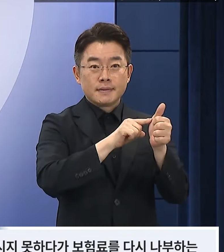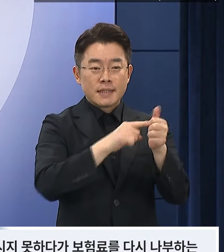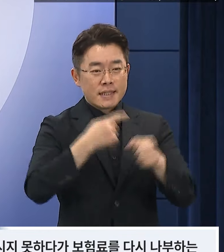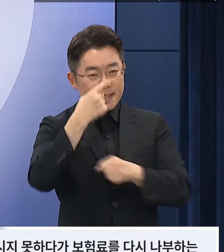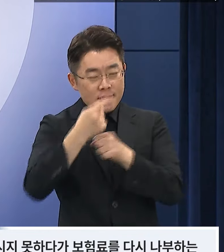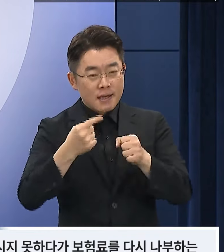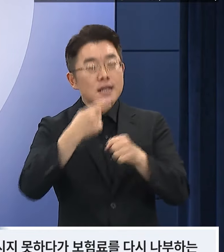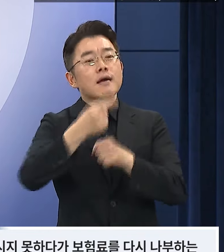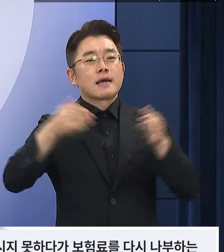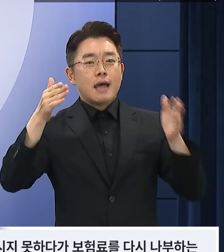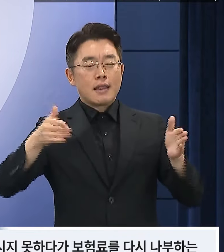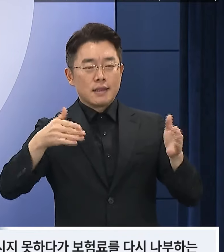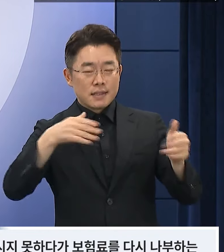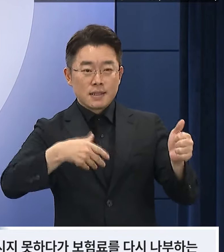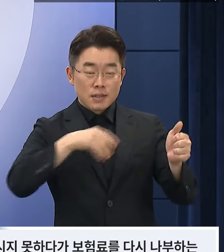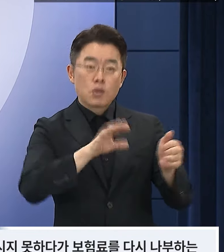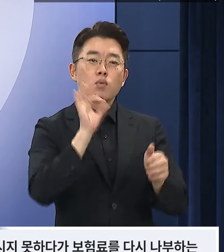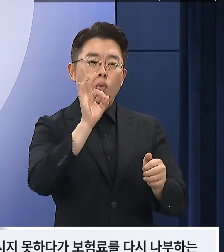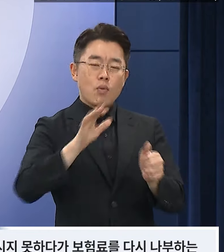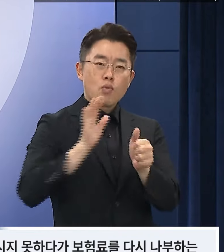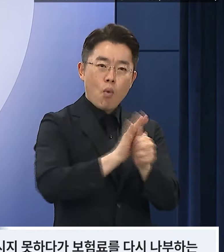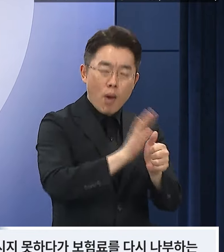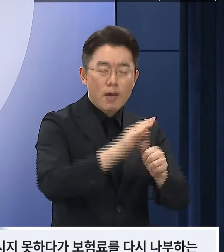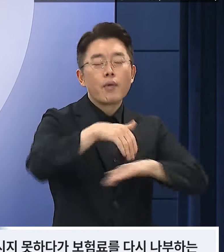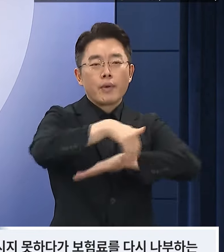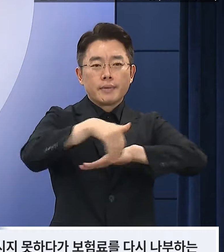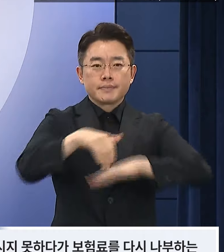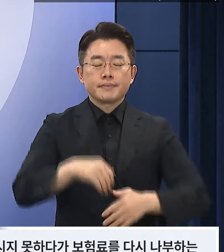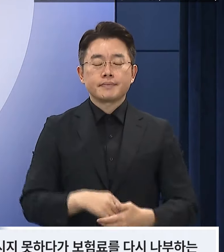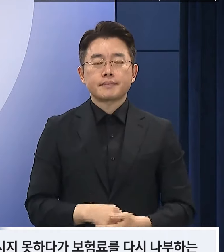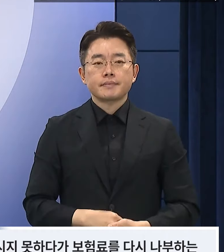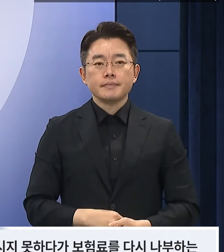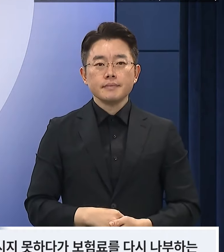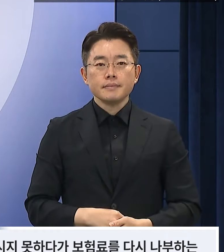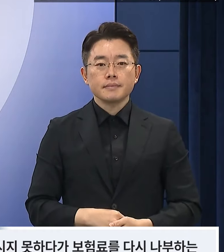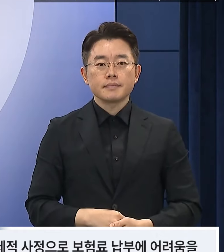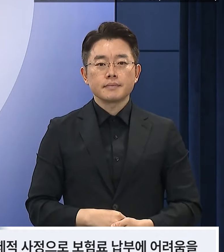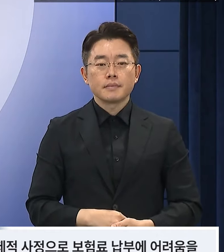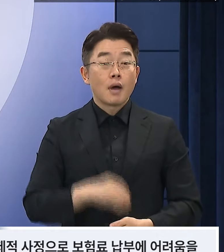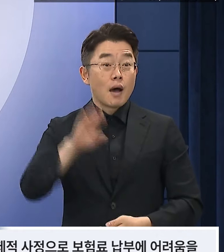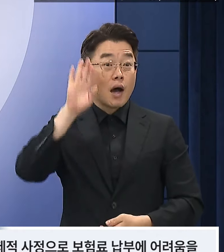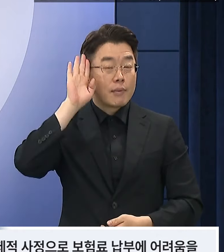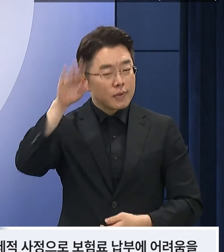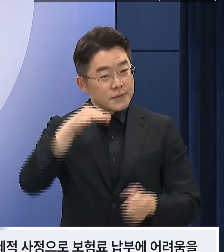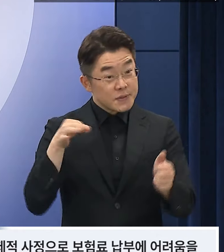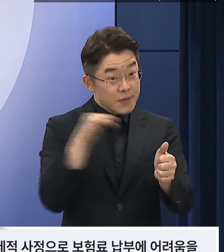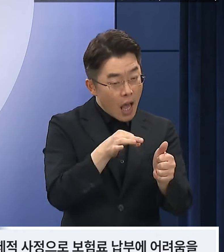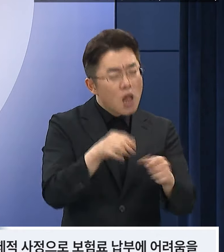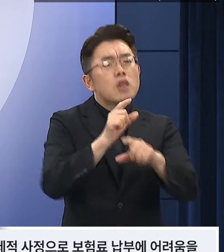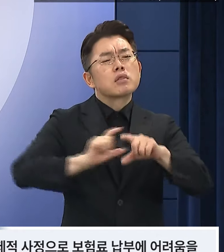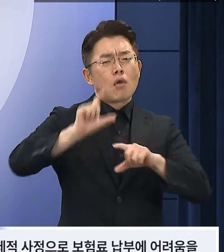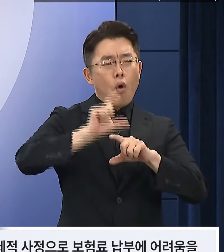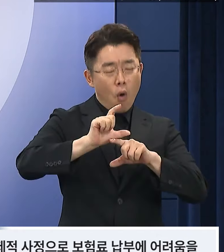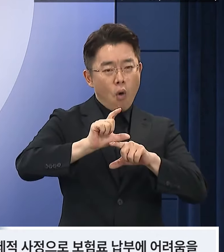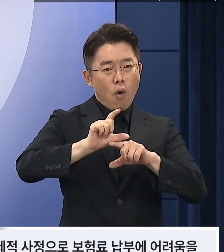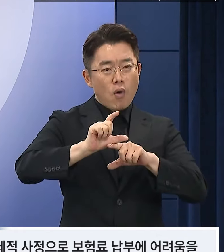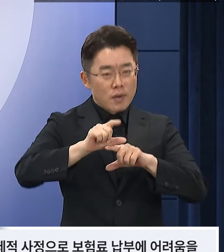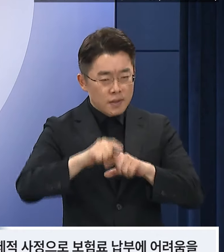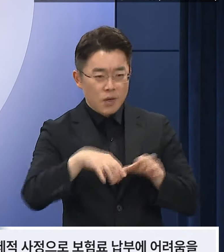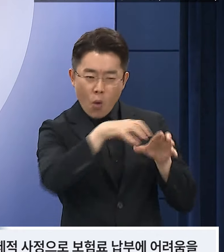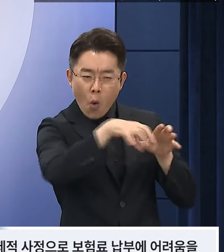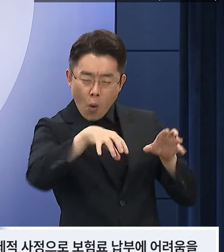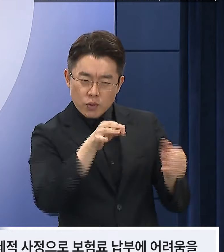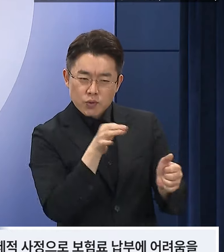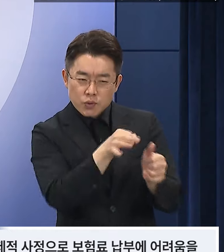12개월간 보험료를 지원하고 있습니다. 향후에는 보험료 지원 대상과